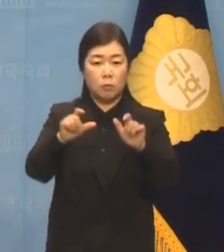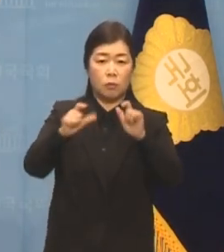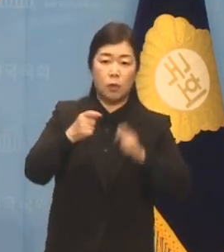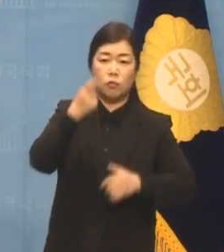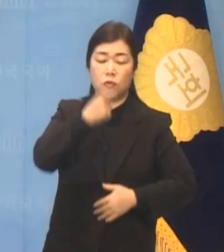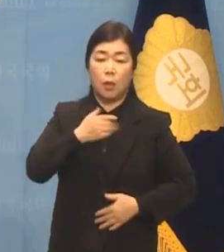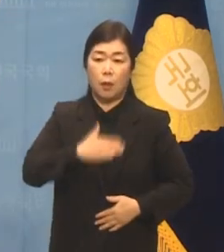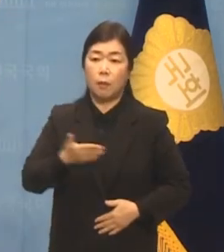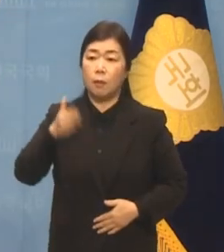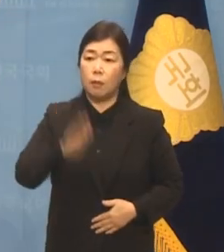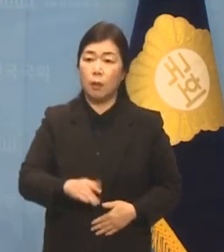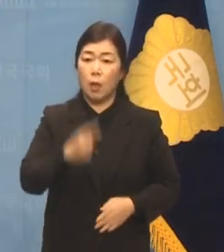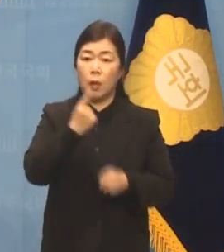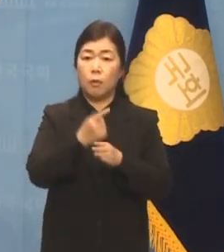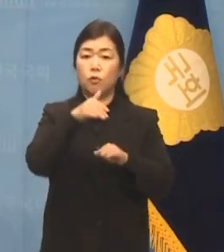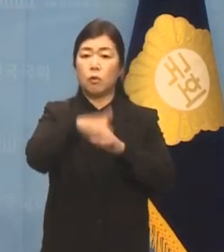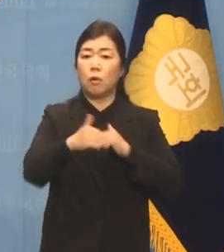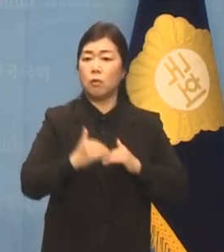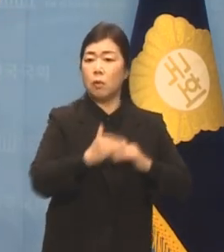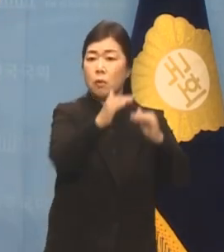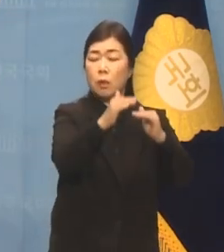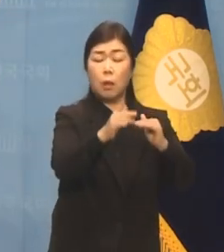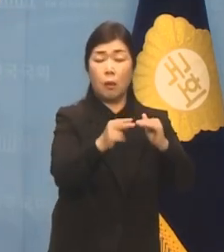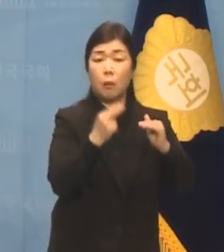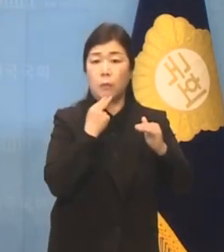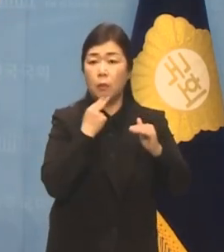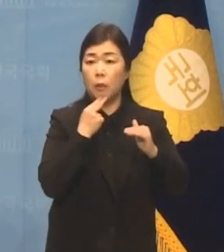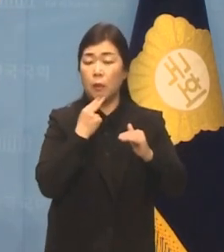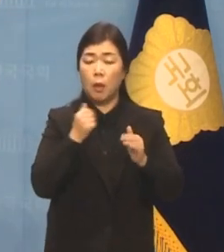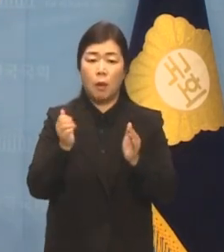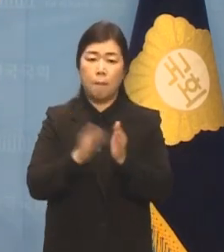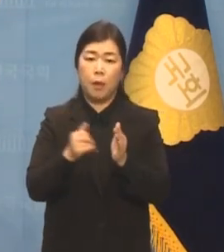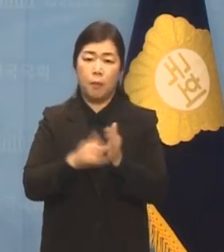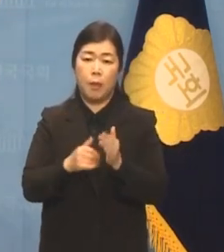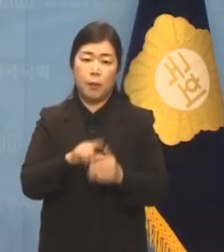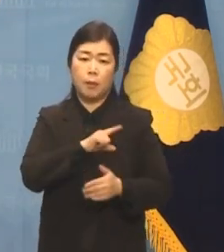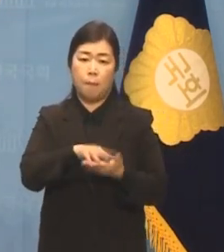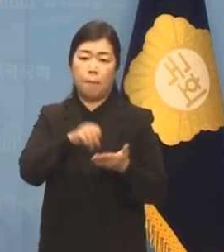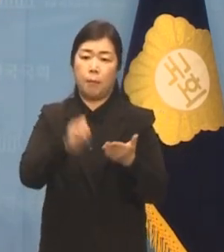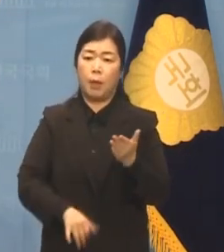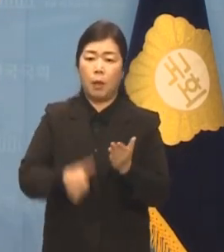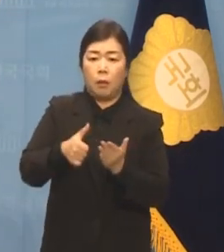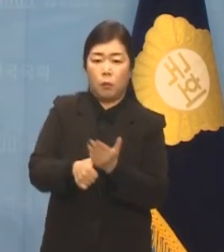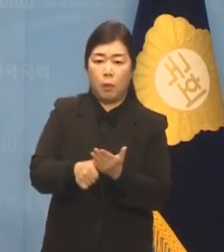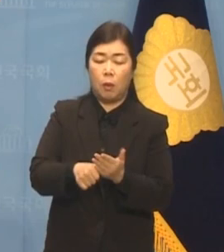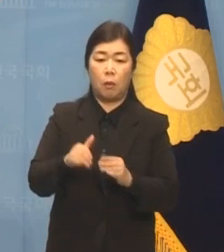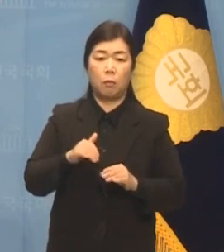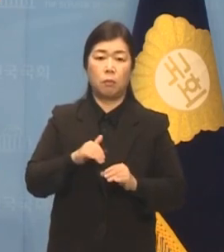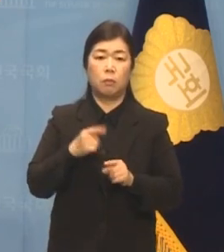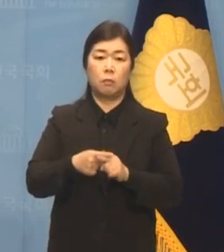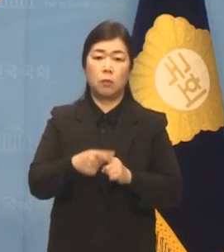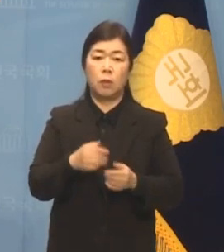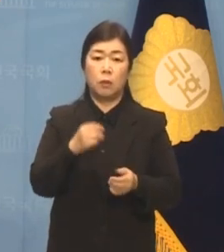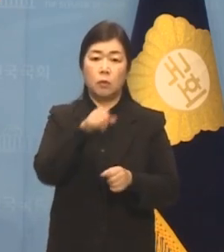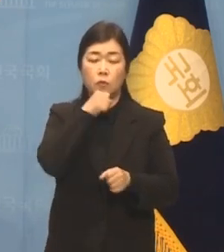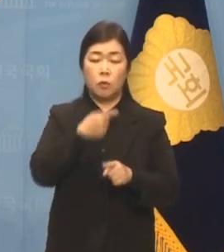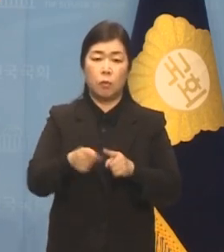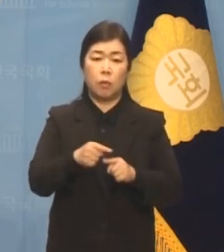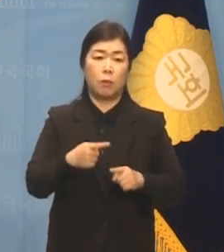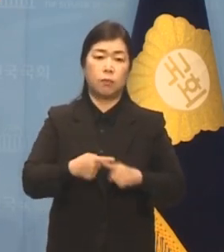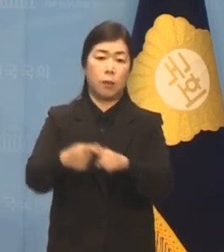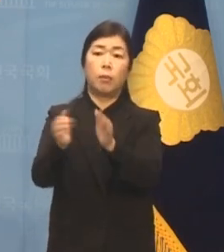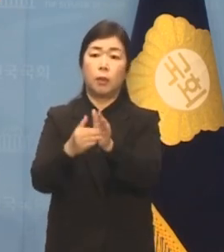어디에도 없었고 무기명 비밀 투표로 대체되었습니다. 당은 다시